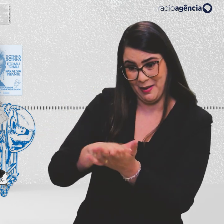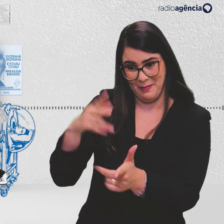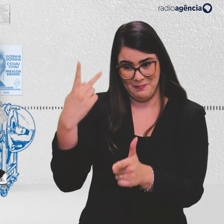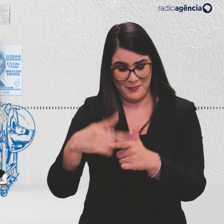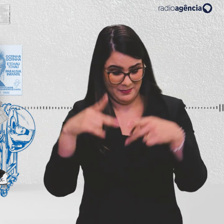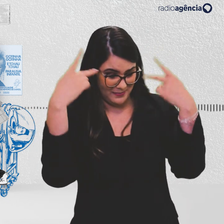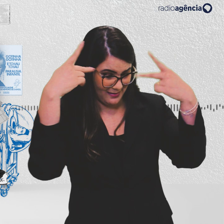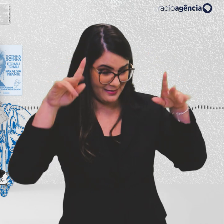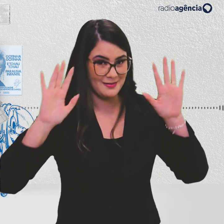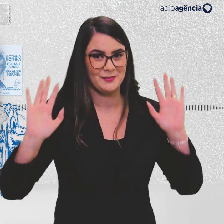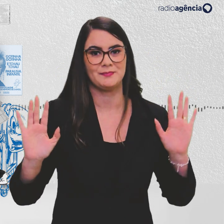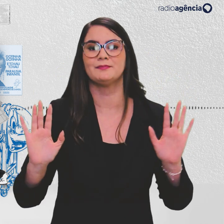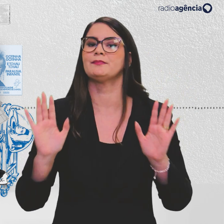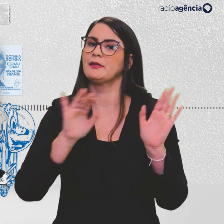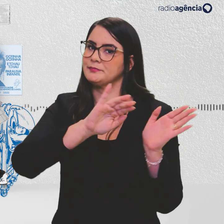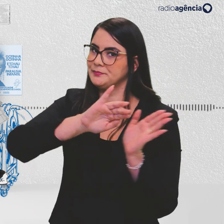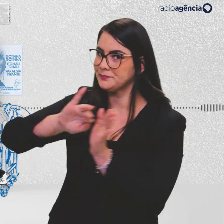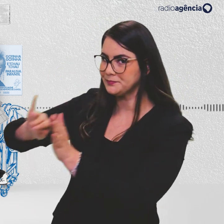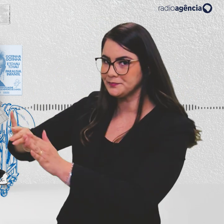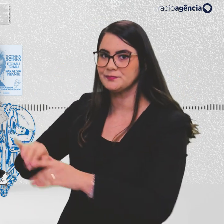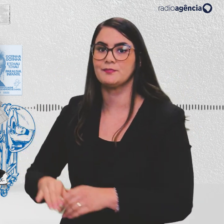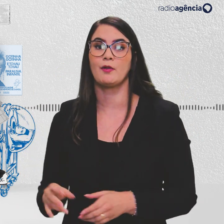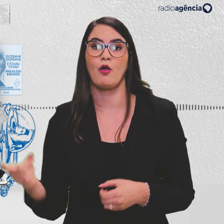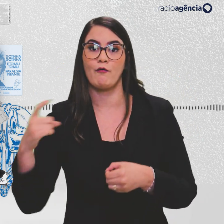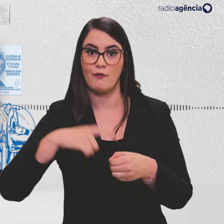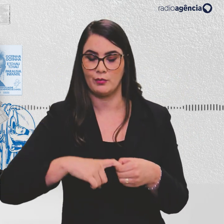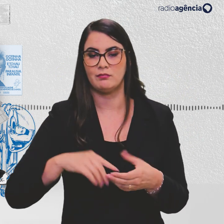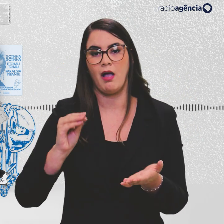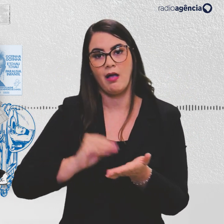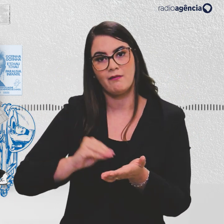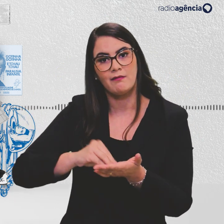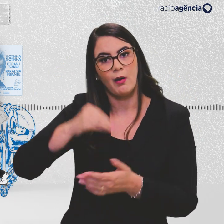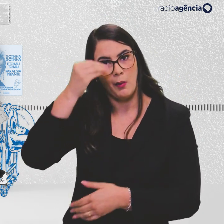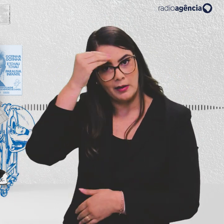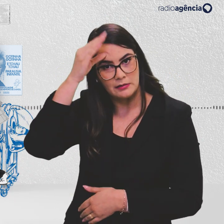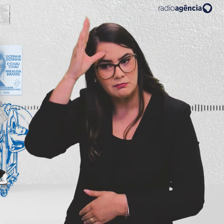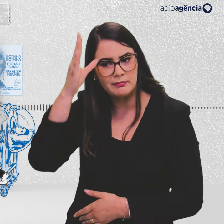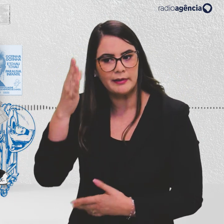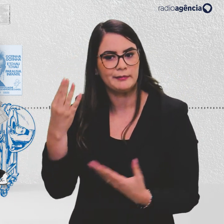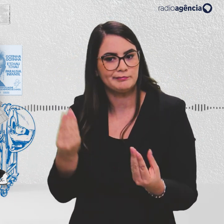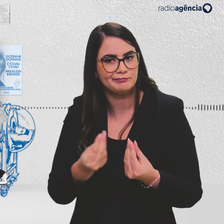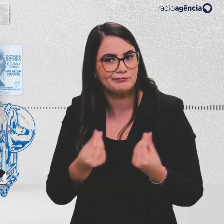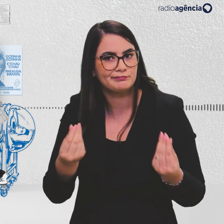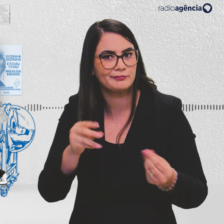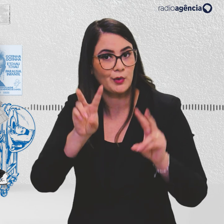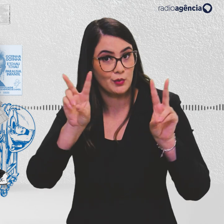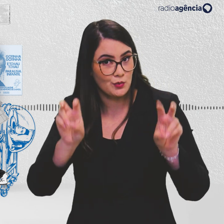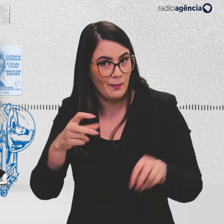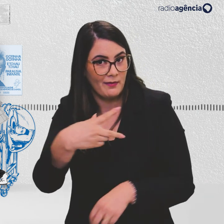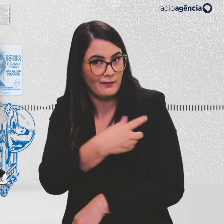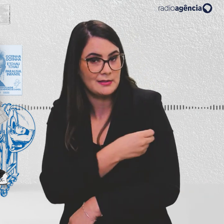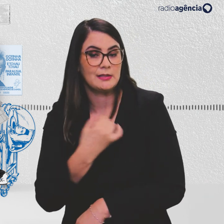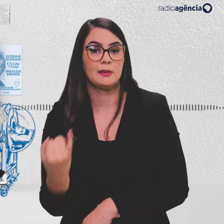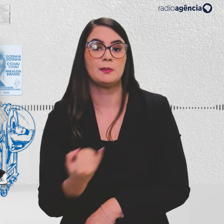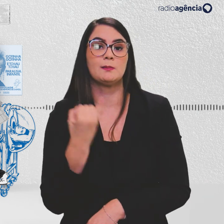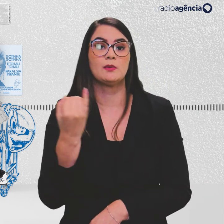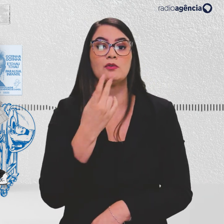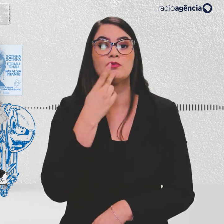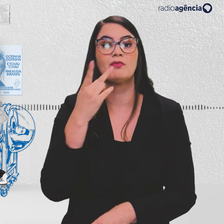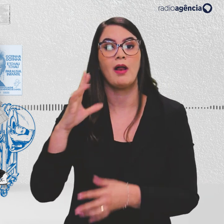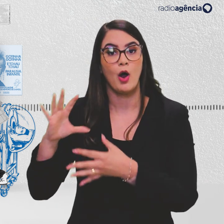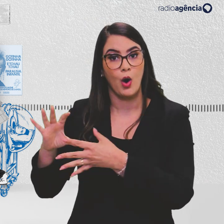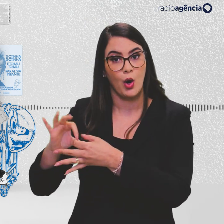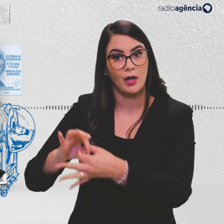você, pô. Mas voltando, além do desconhecimento e da falta de familiaridade com as vacinas, também é importante ressaltar o